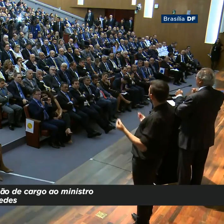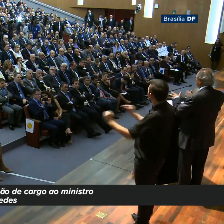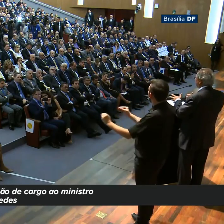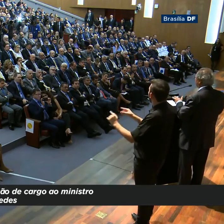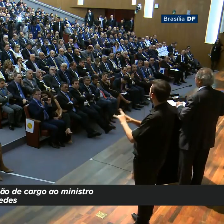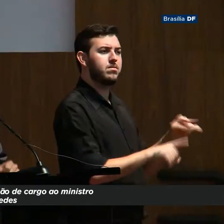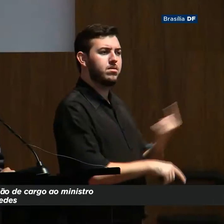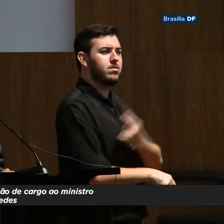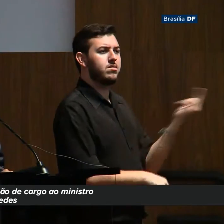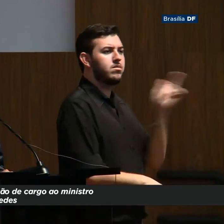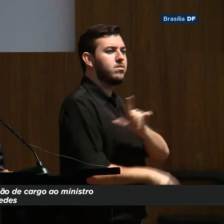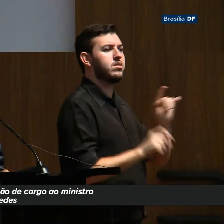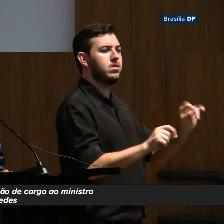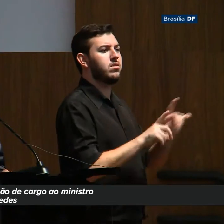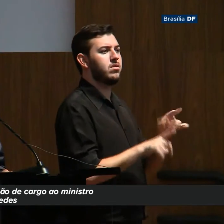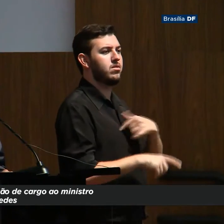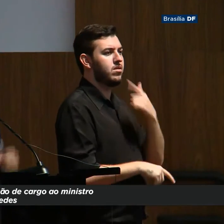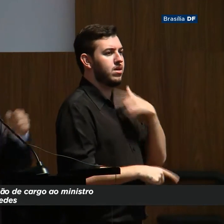emprego e renda,